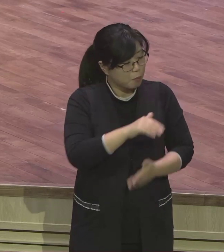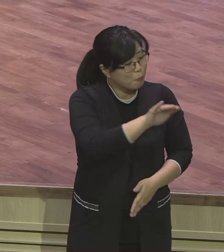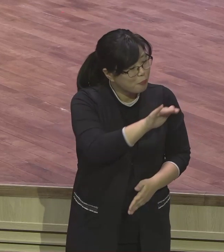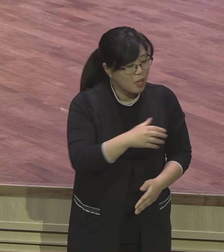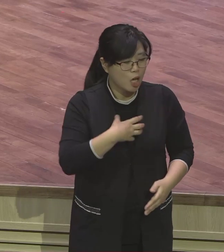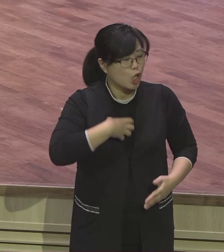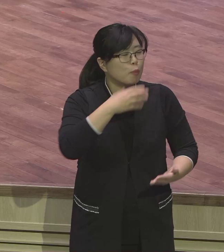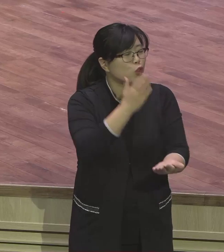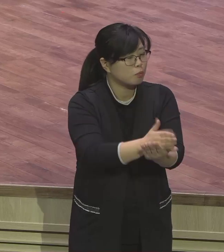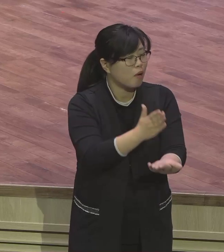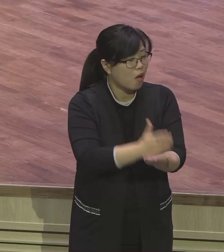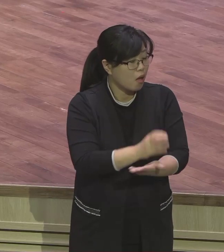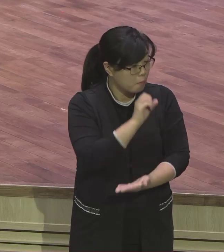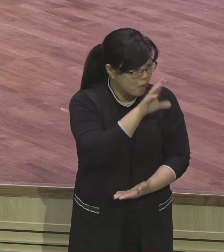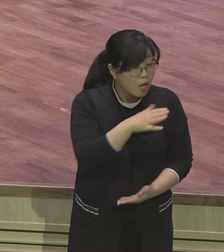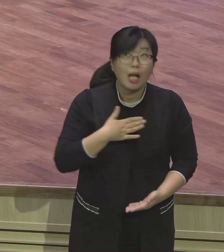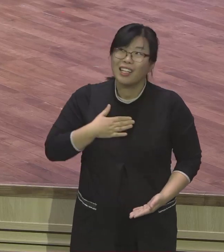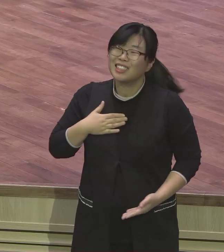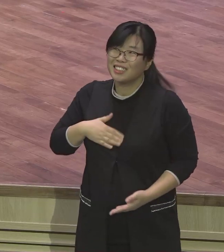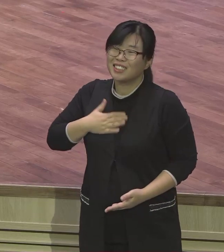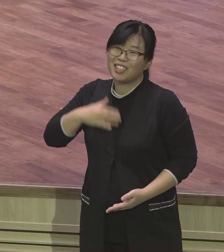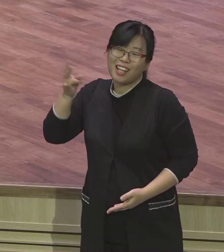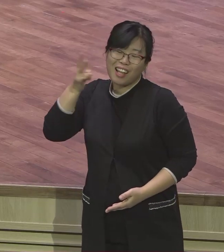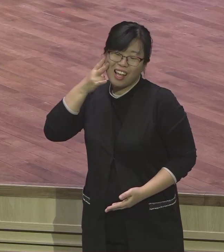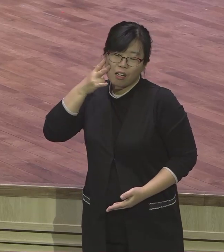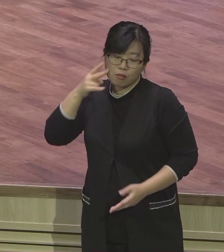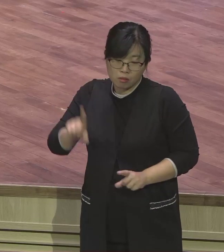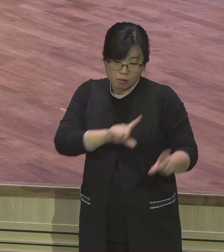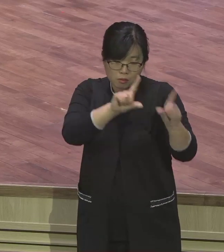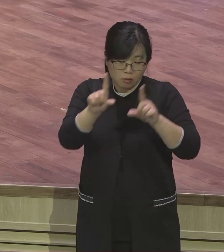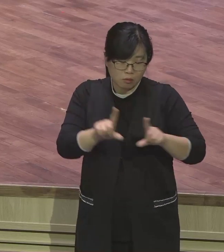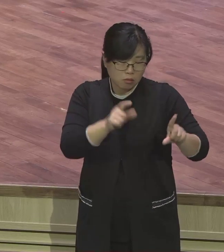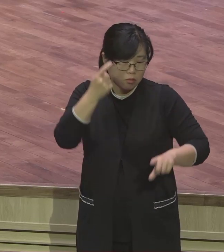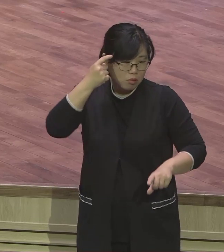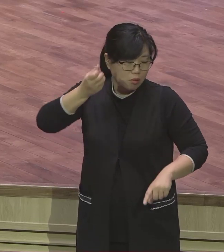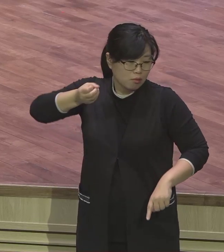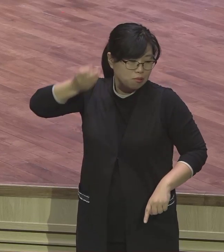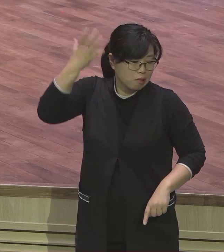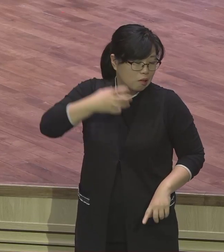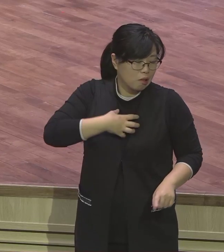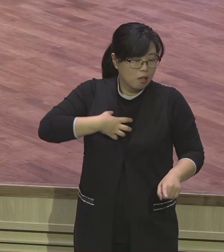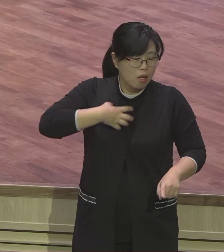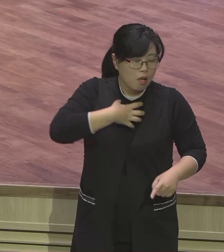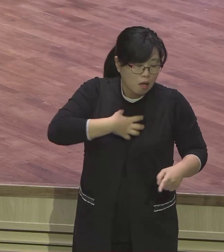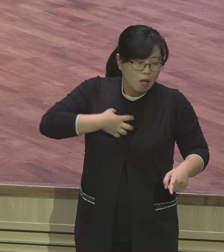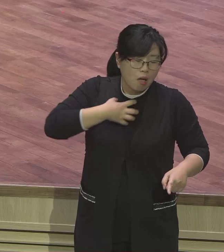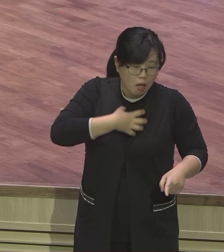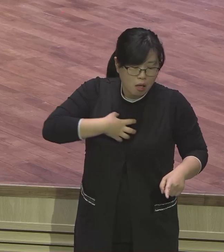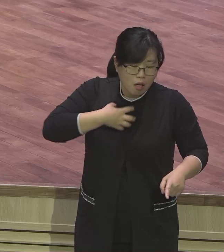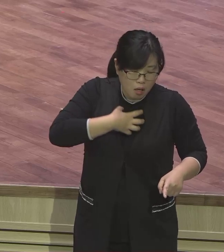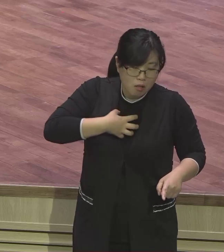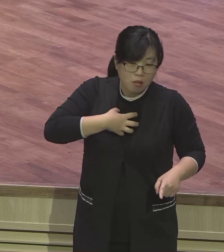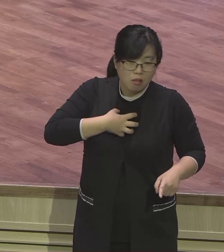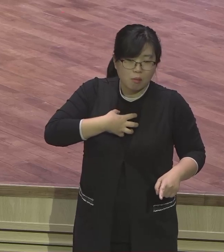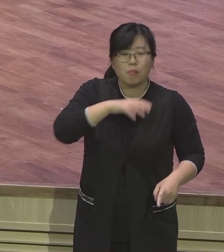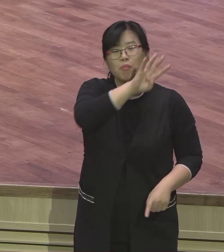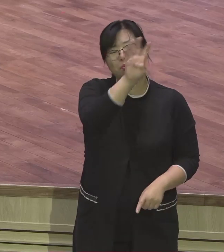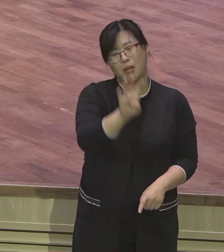계속 염려해요. 하나님이 염려하지 말라 그러면 염려 안 하면 될 텐데 계속 염려해요. 기도와